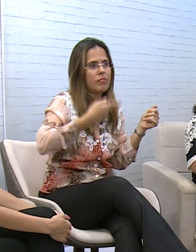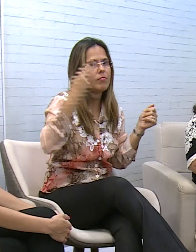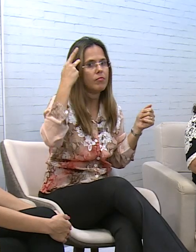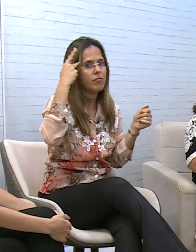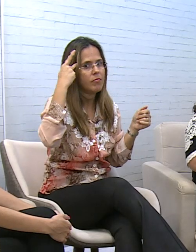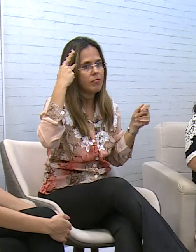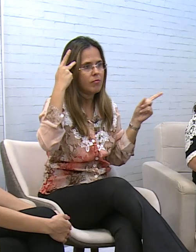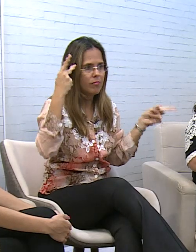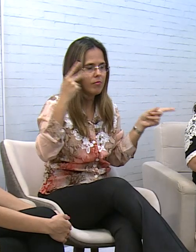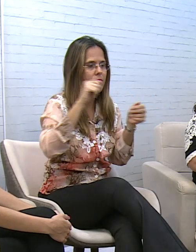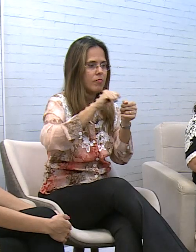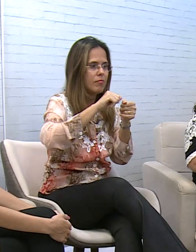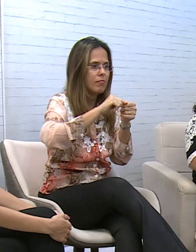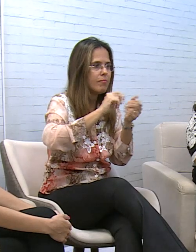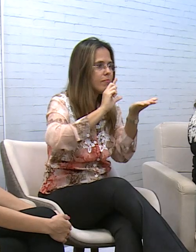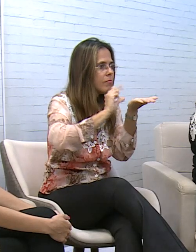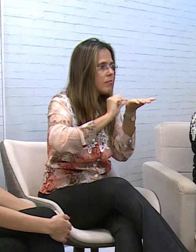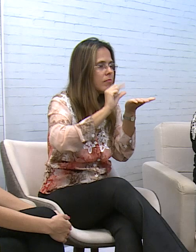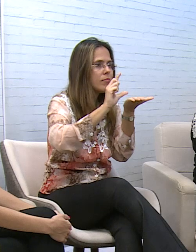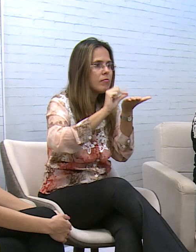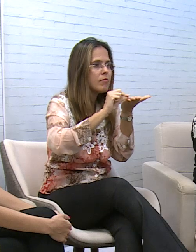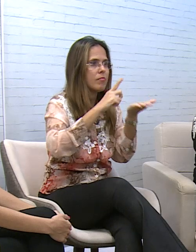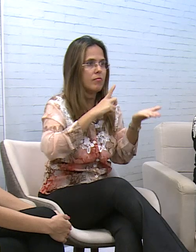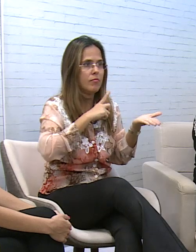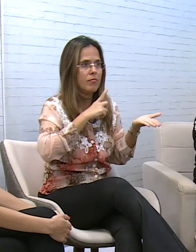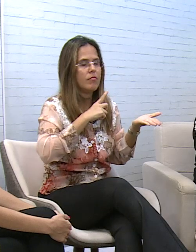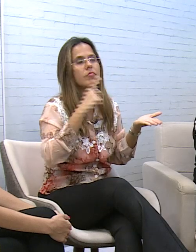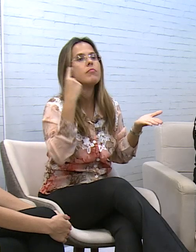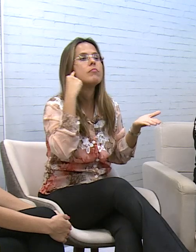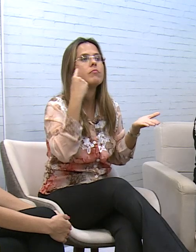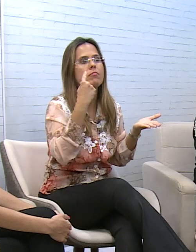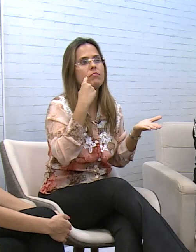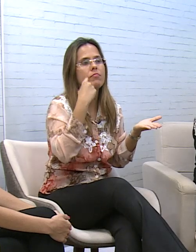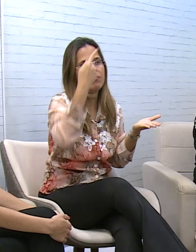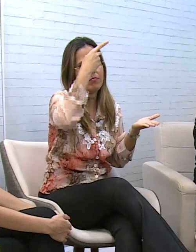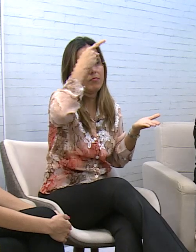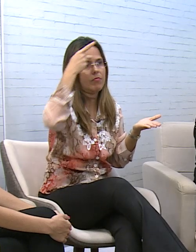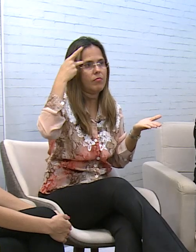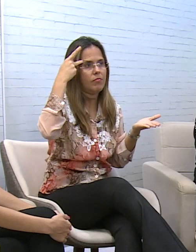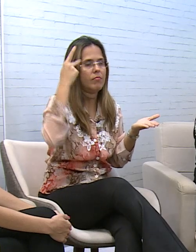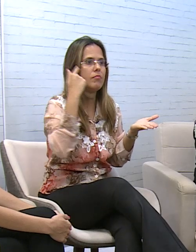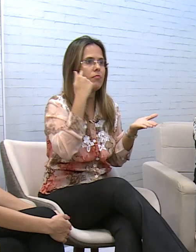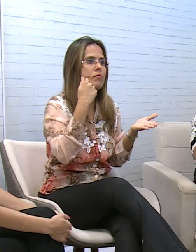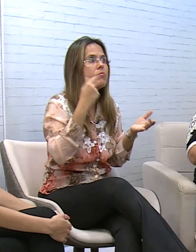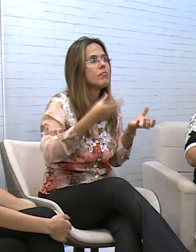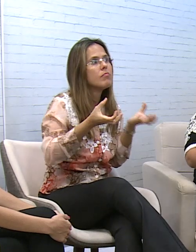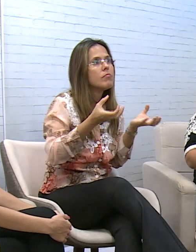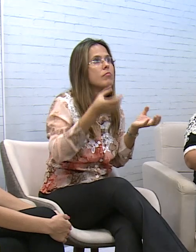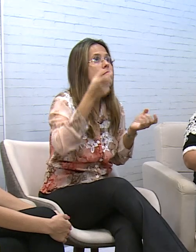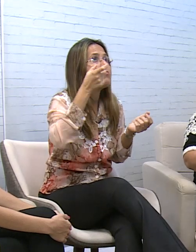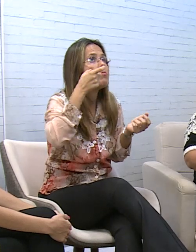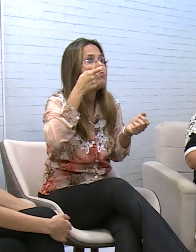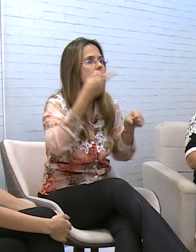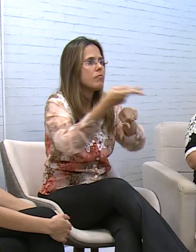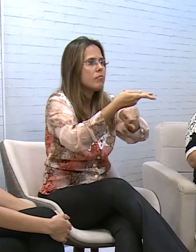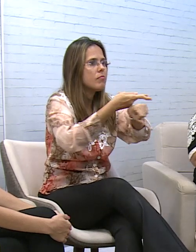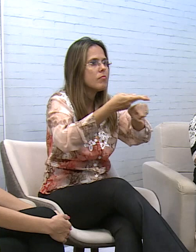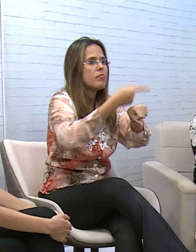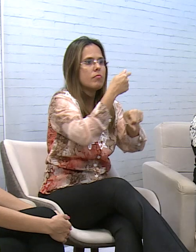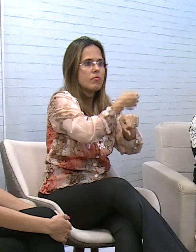a gente traz vários artigos nele em relação ao que diz respeito à pessoa surda. Então se alguém tiver interesse, é só me procurar, né? Que a gente